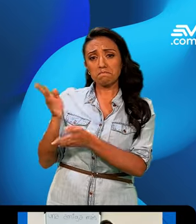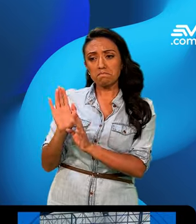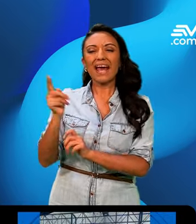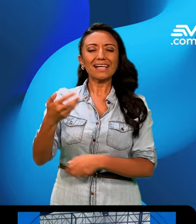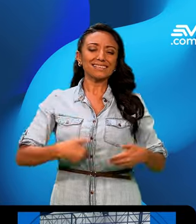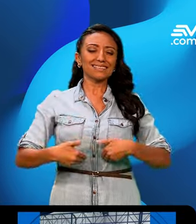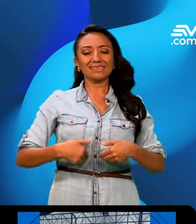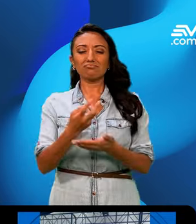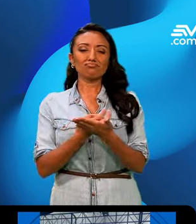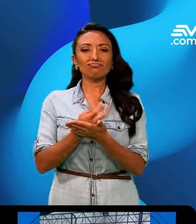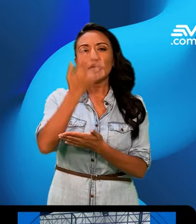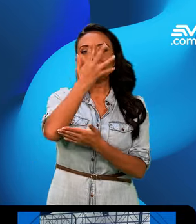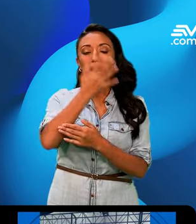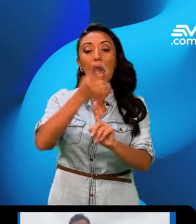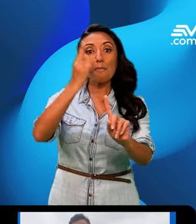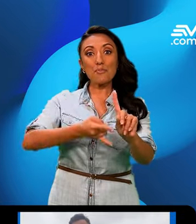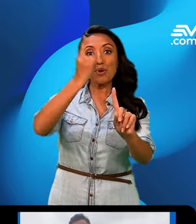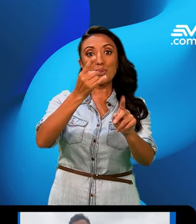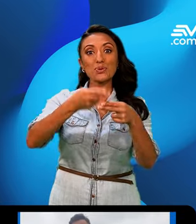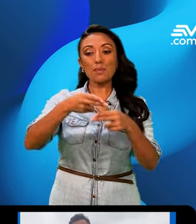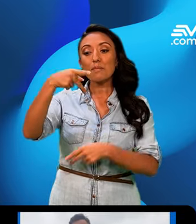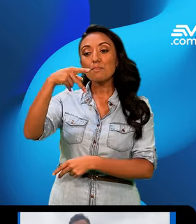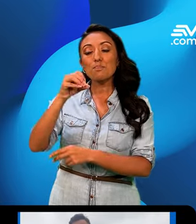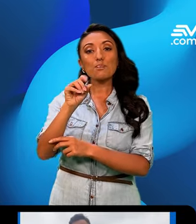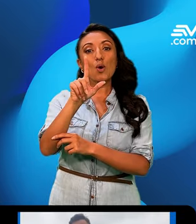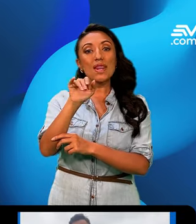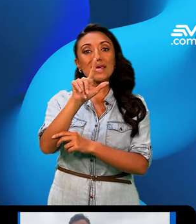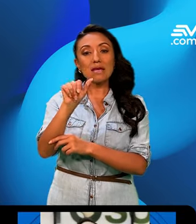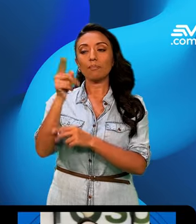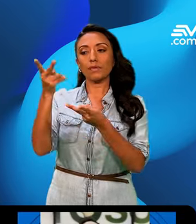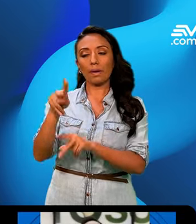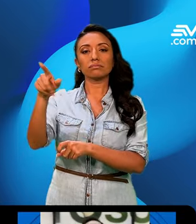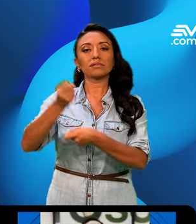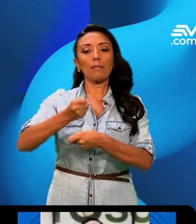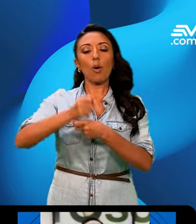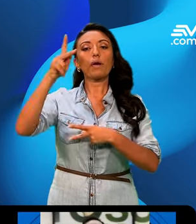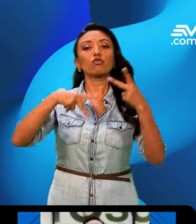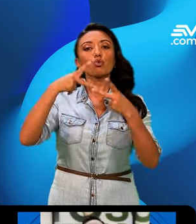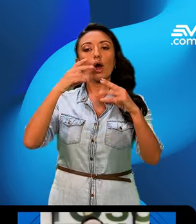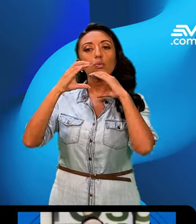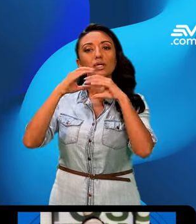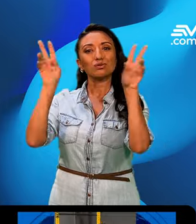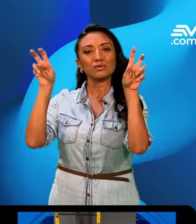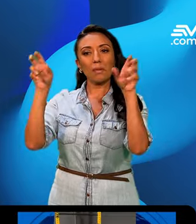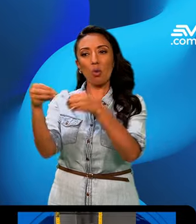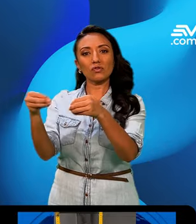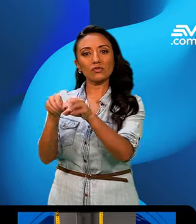conocido artísticamente como La Polilla, y también trabajaba en el Departamento de Comunicación de la Prefectura de la Provincia Verde. Él ganó visibilidad